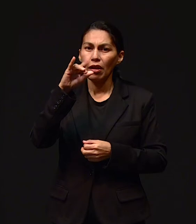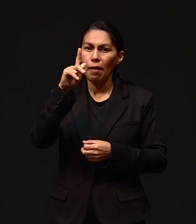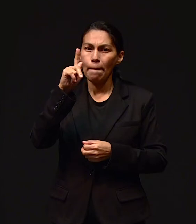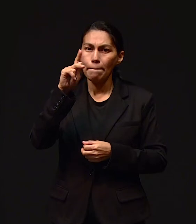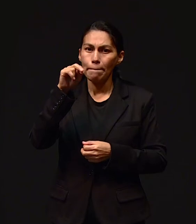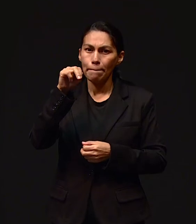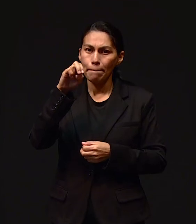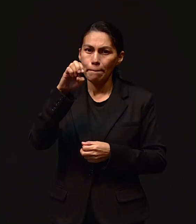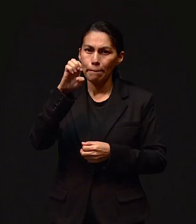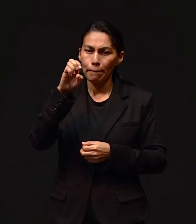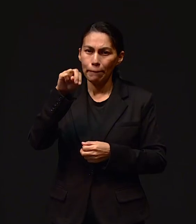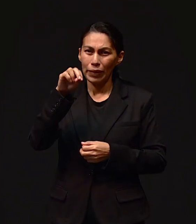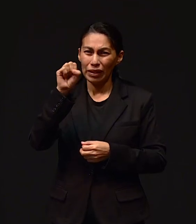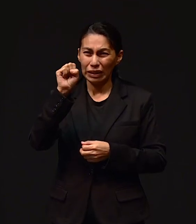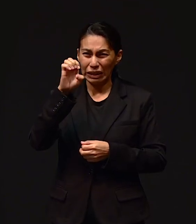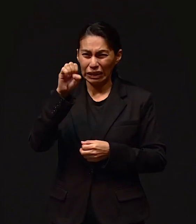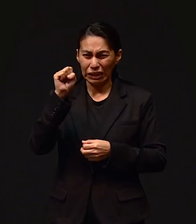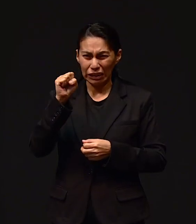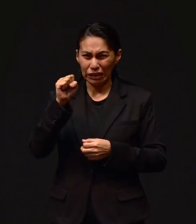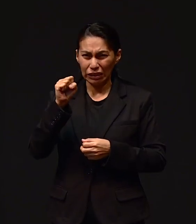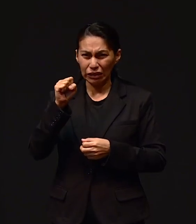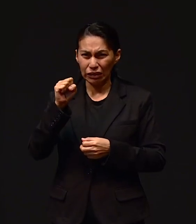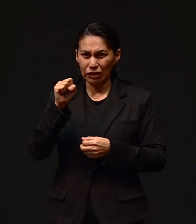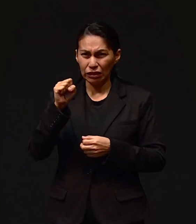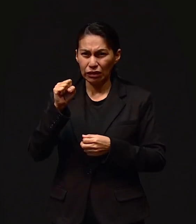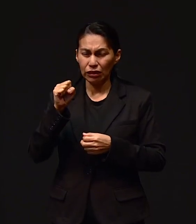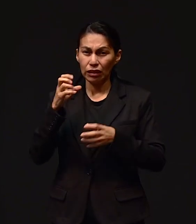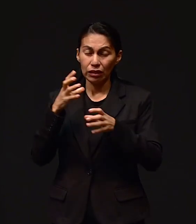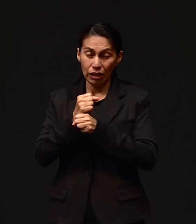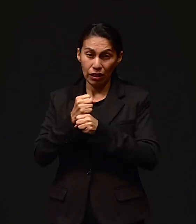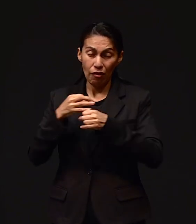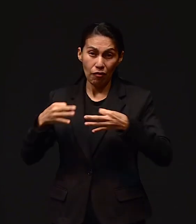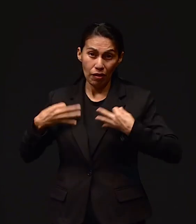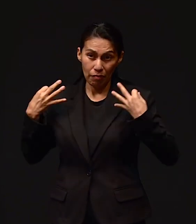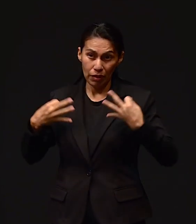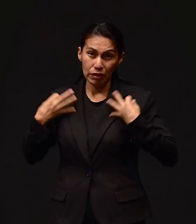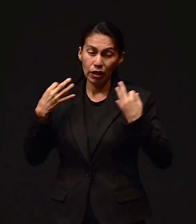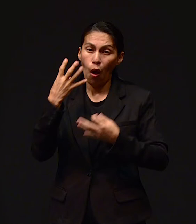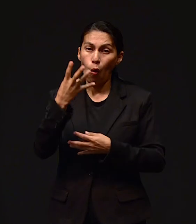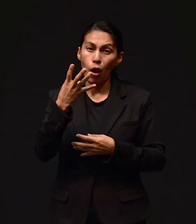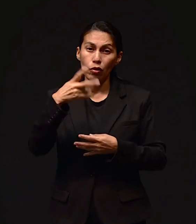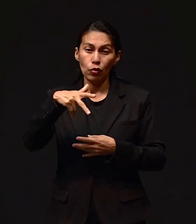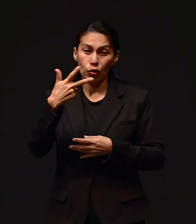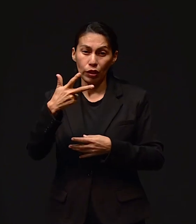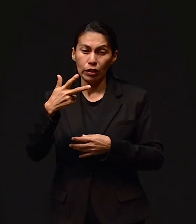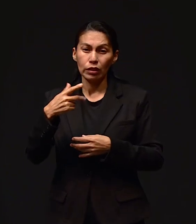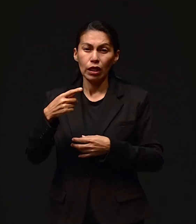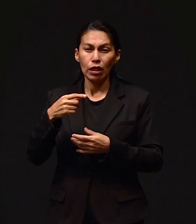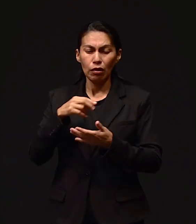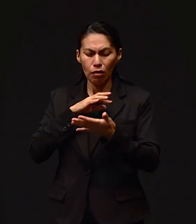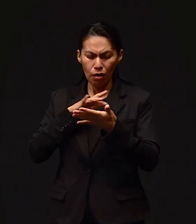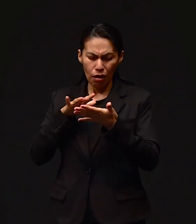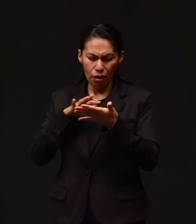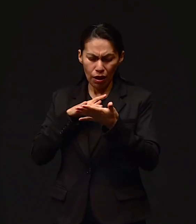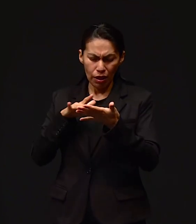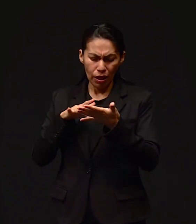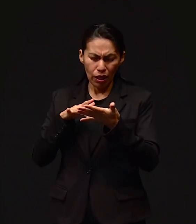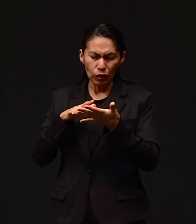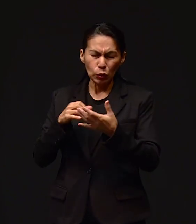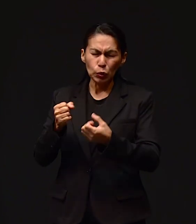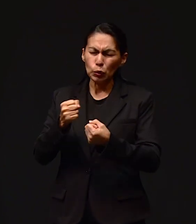lo puedo en Cristo que me fortalece. Y esas cartas para mí eran de mucha fortaleza cuando mi papá me escribía, ¿no?